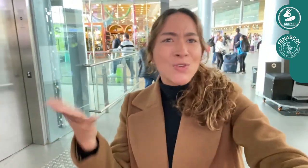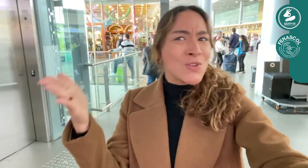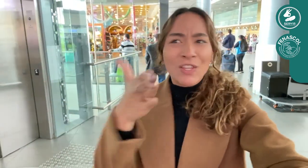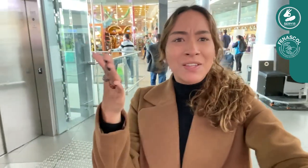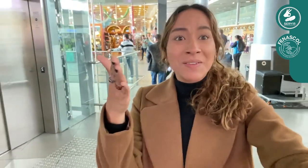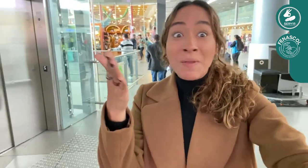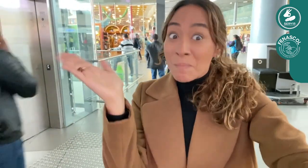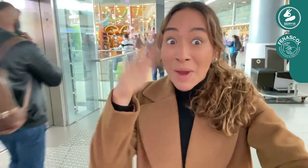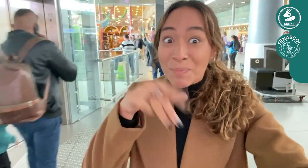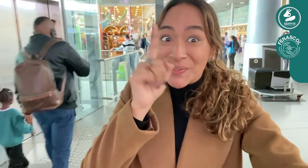que, ¡vamos!